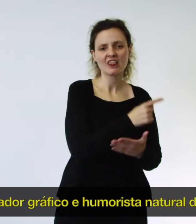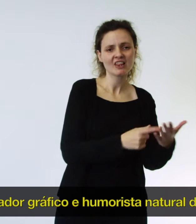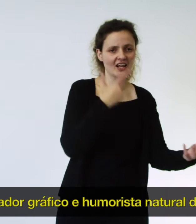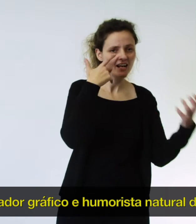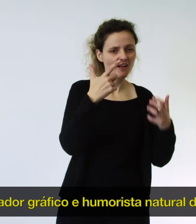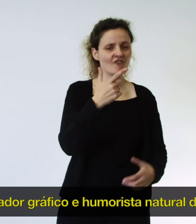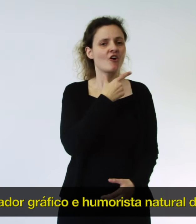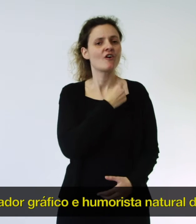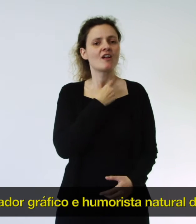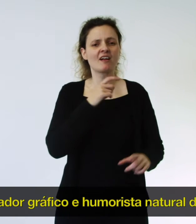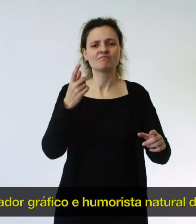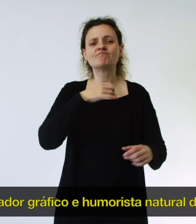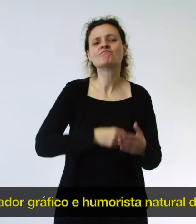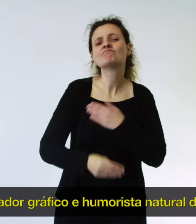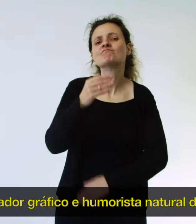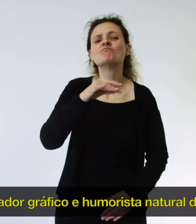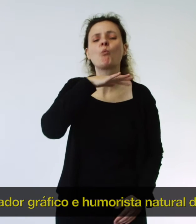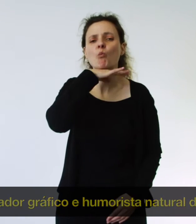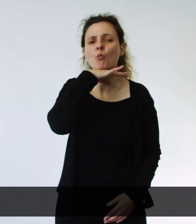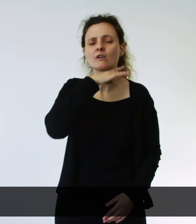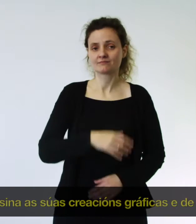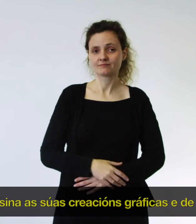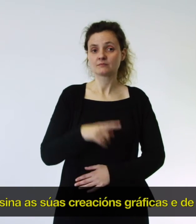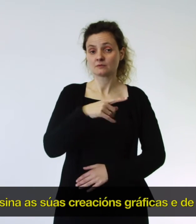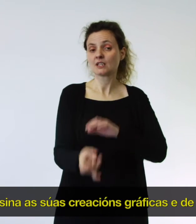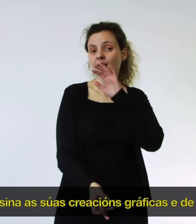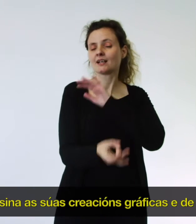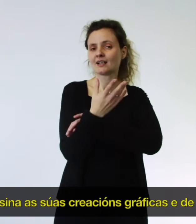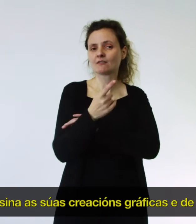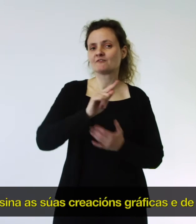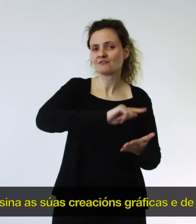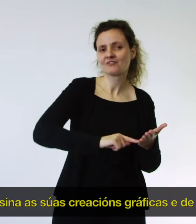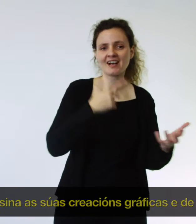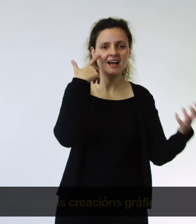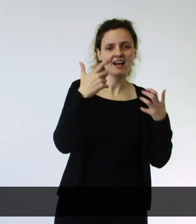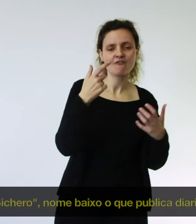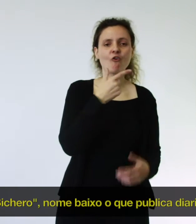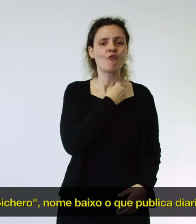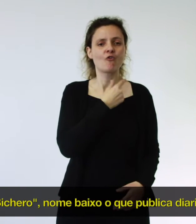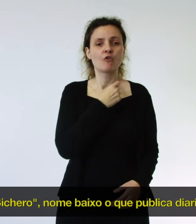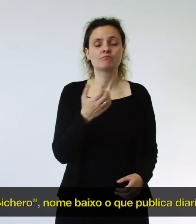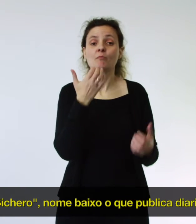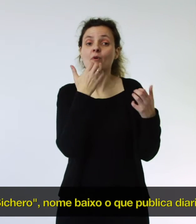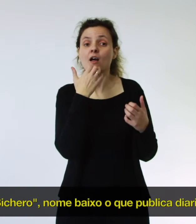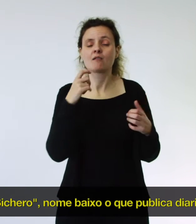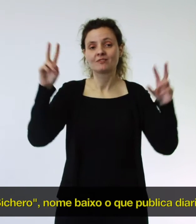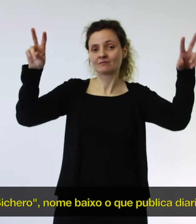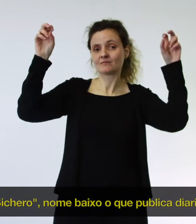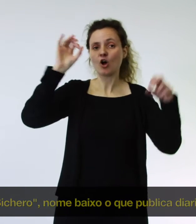humorista natural de Bueu. O autor asina as súas creacións gráficas e de humor coma o bichero, nome baixo que publica diariamente